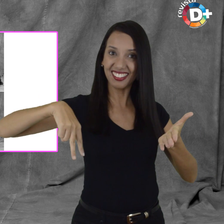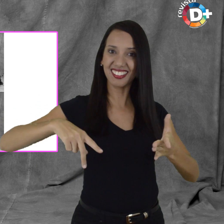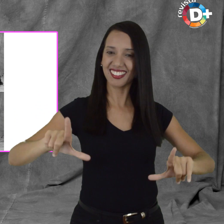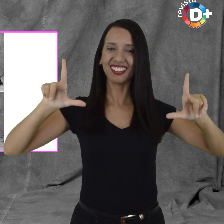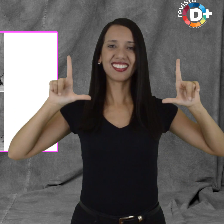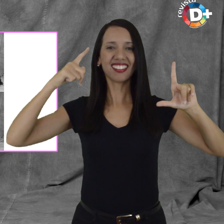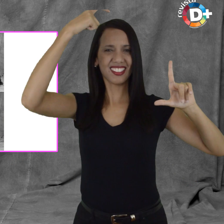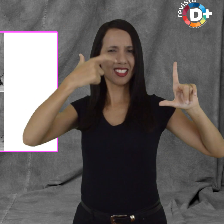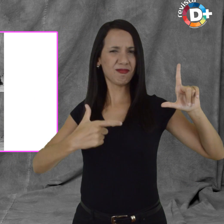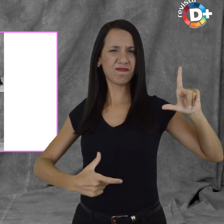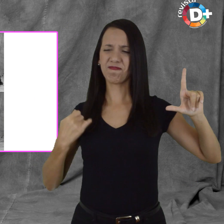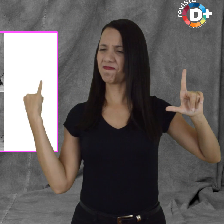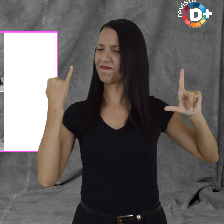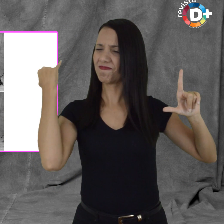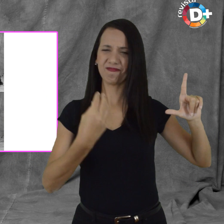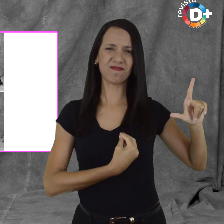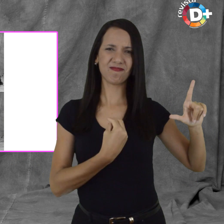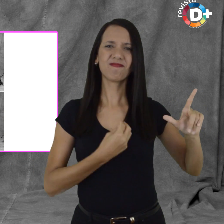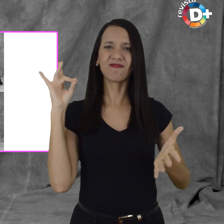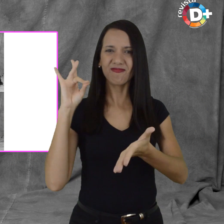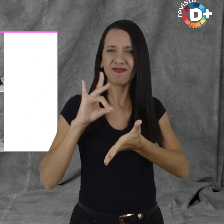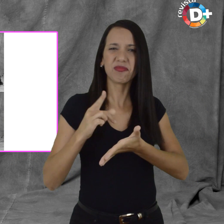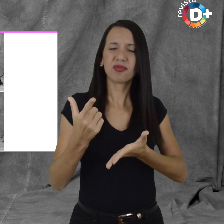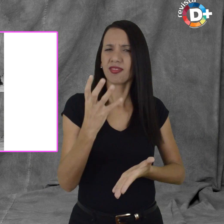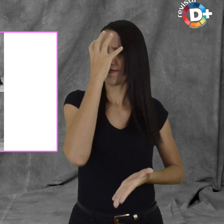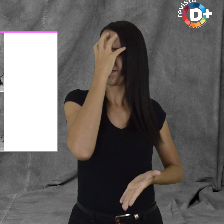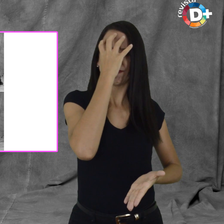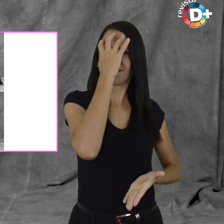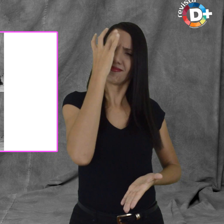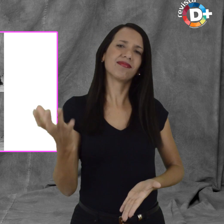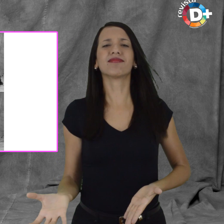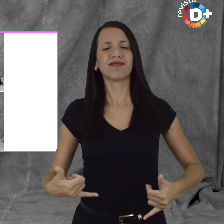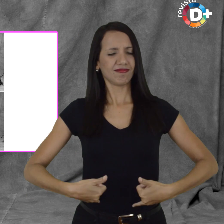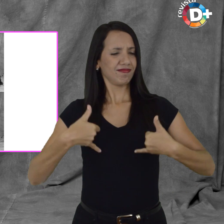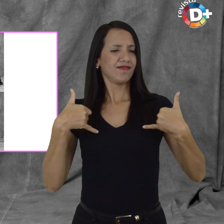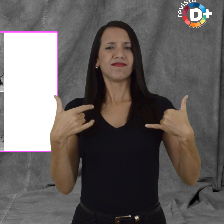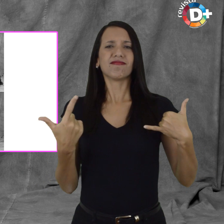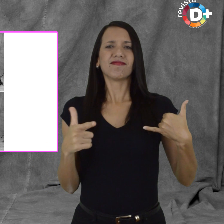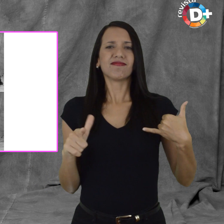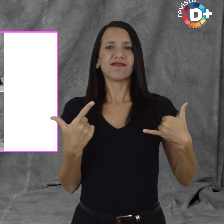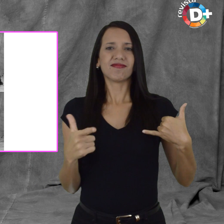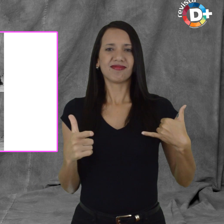da vida real, sem máscaras, sem artifícios, nem vaidade travestida de heroísmo.